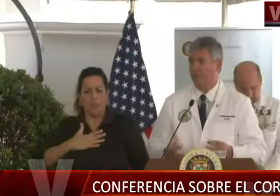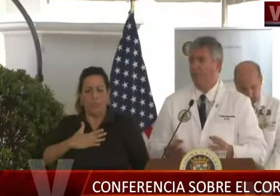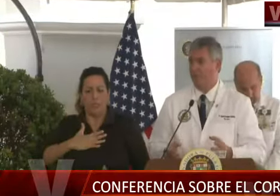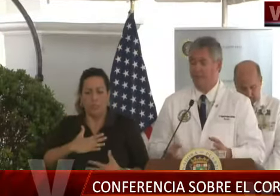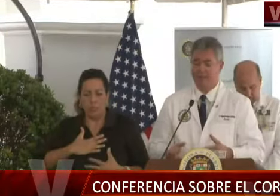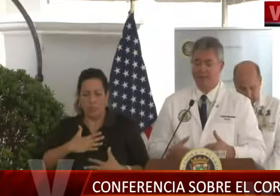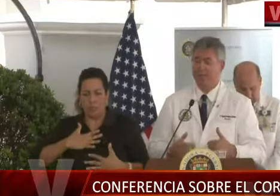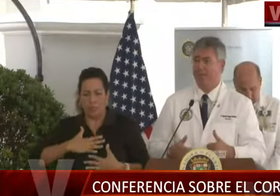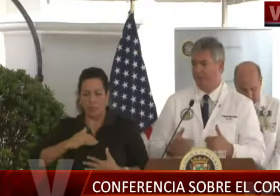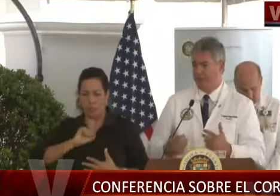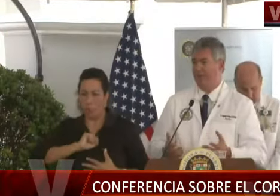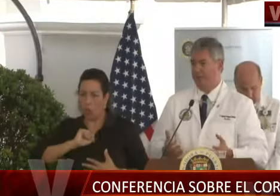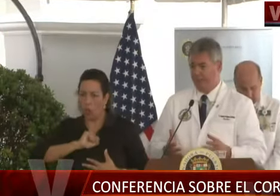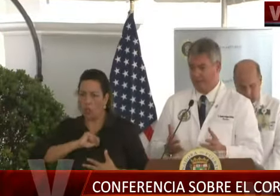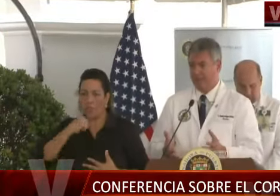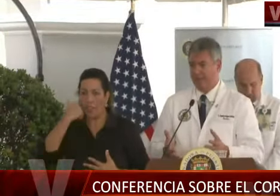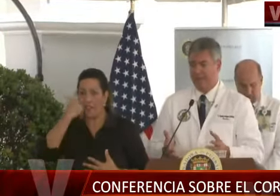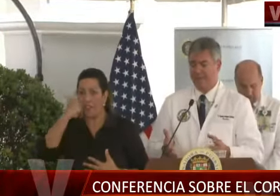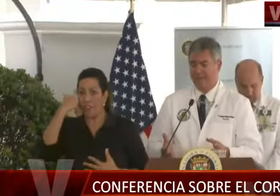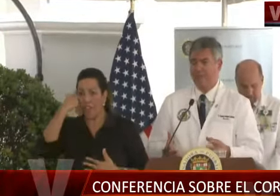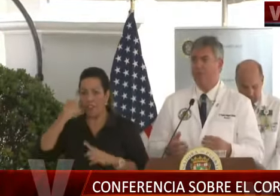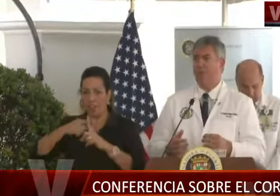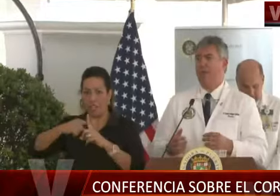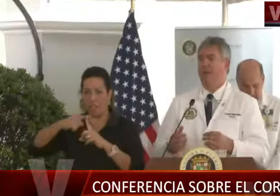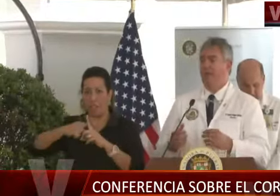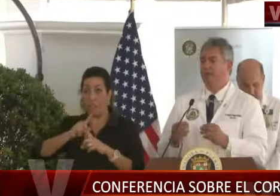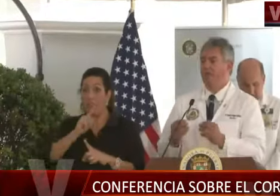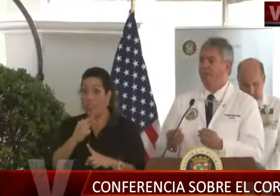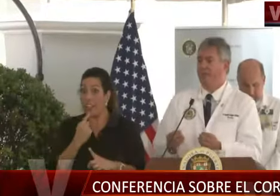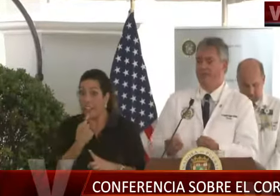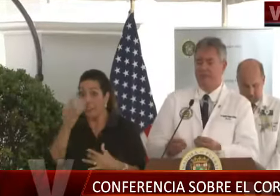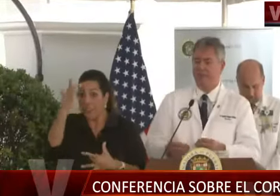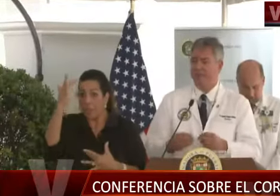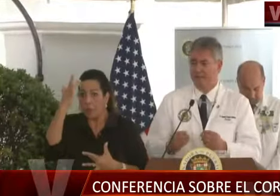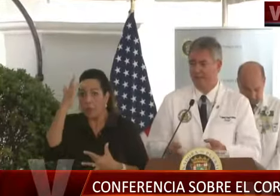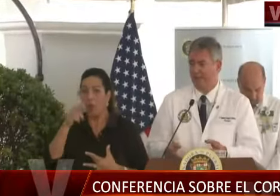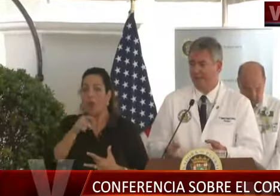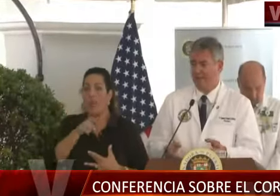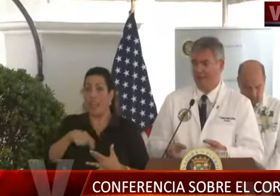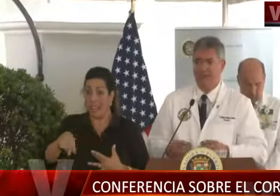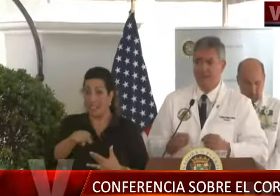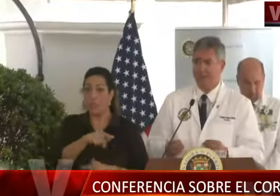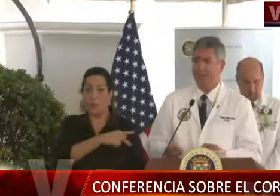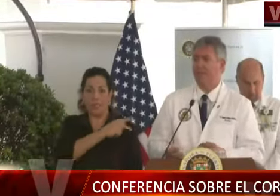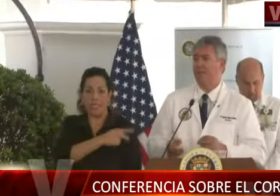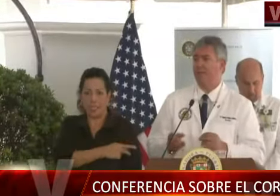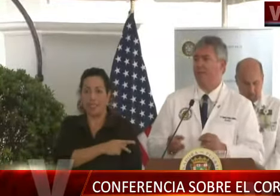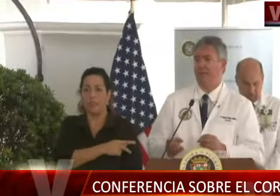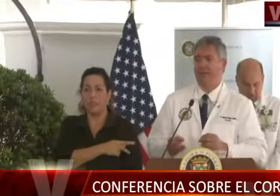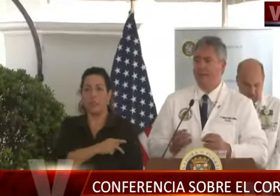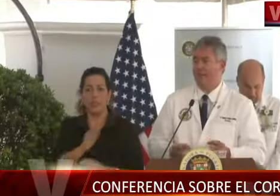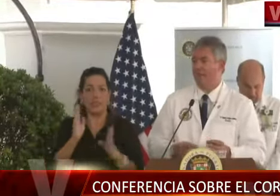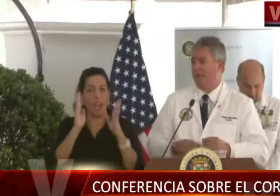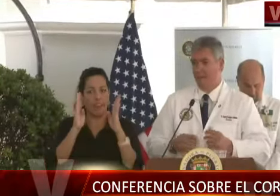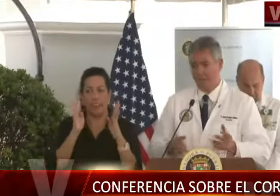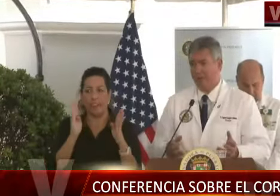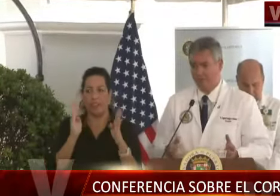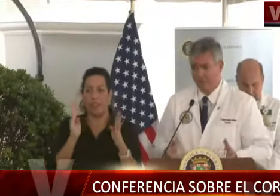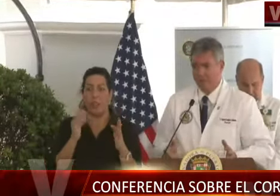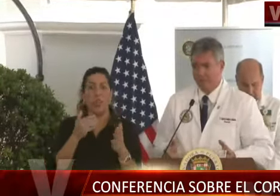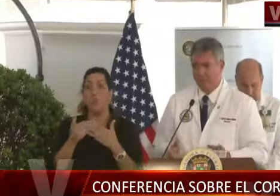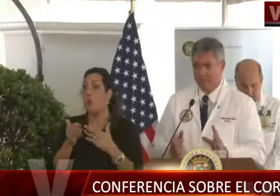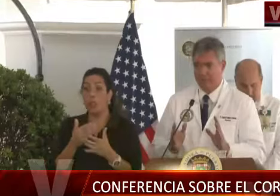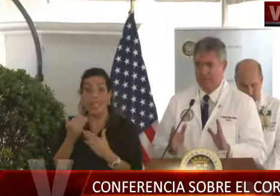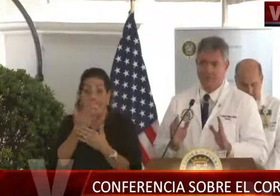respiratoria, tos y fiebre, y que estén críticamente enfermos, esos pacientes se van a tratar independientemente de que haya la